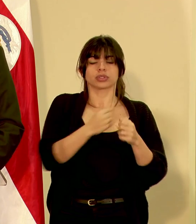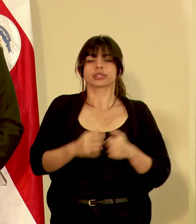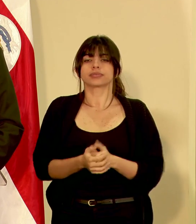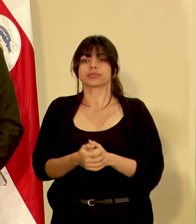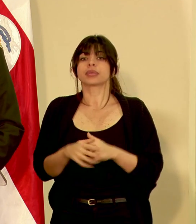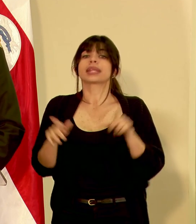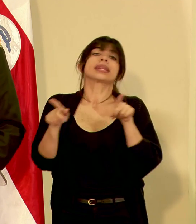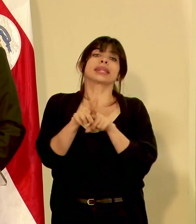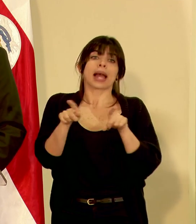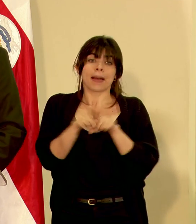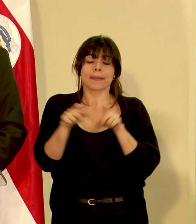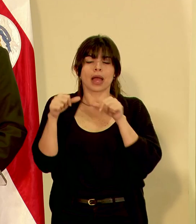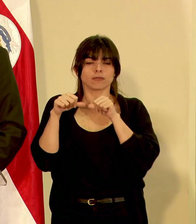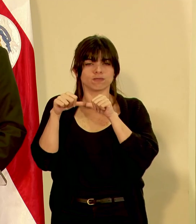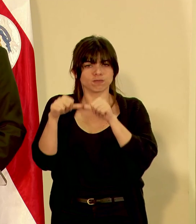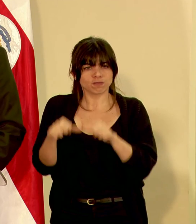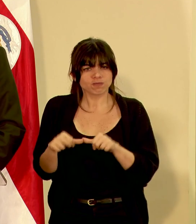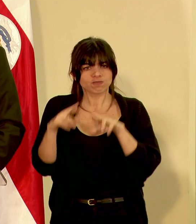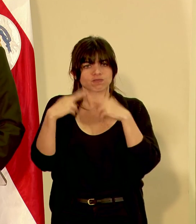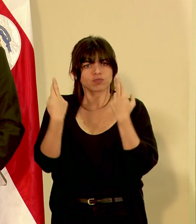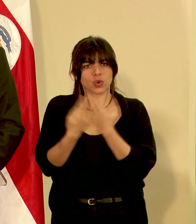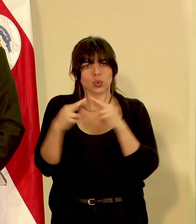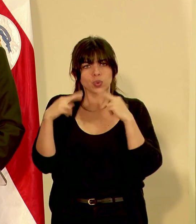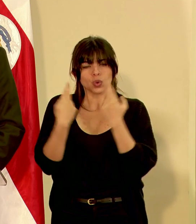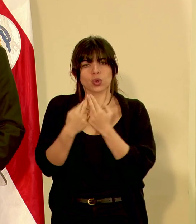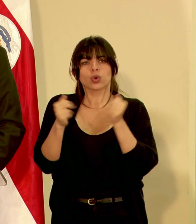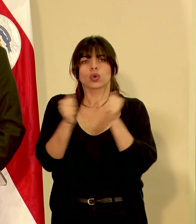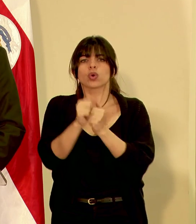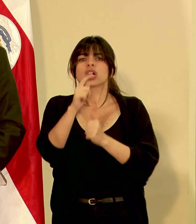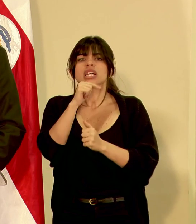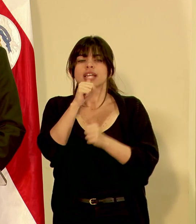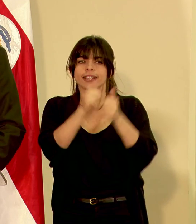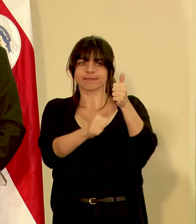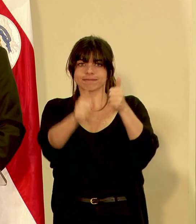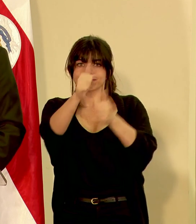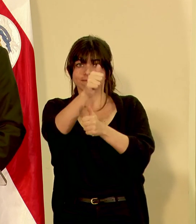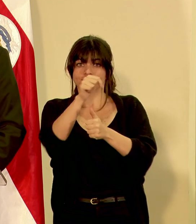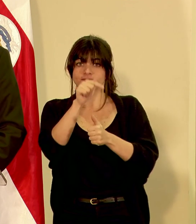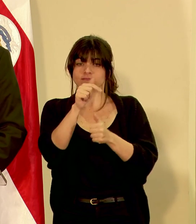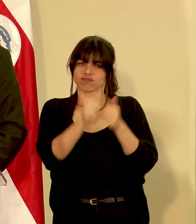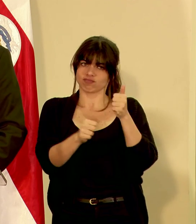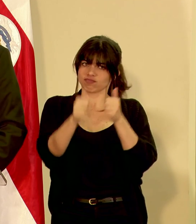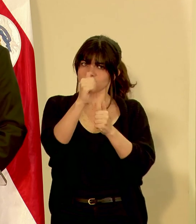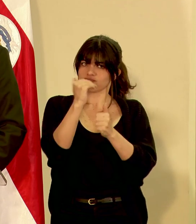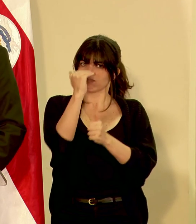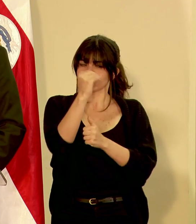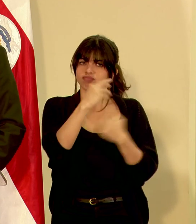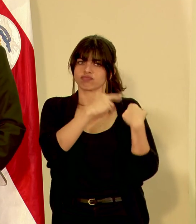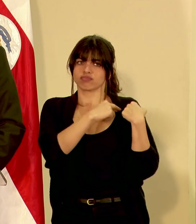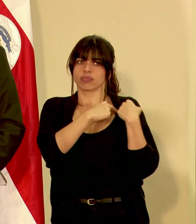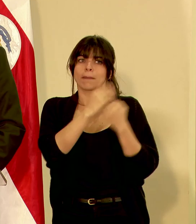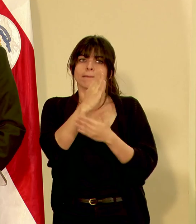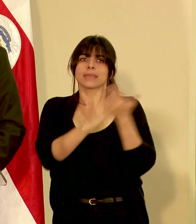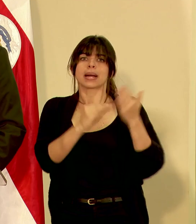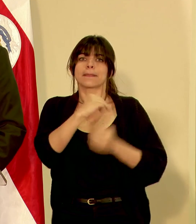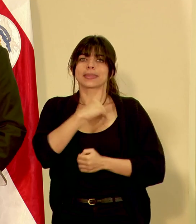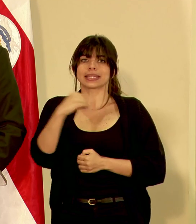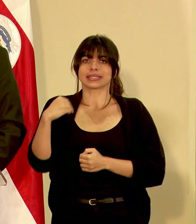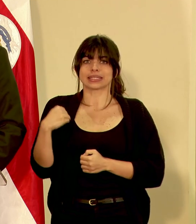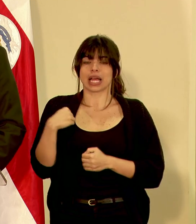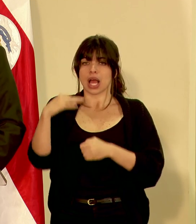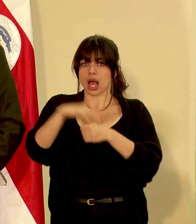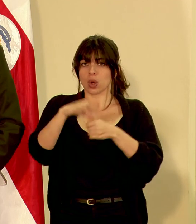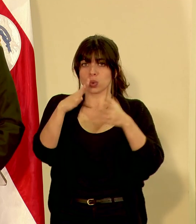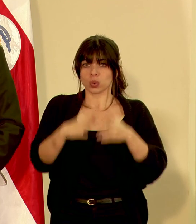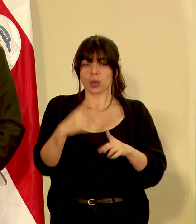También hemos mantenido reuniones con autoridades, altas autoridades del Ministerio de